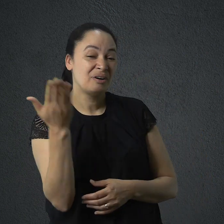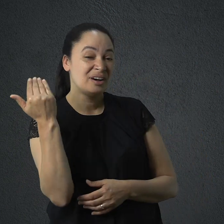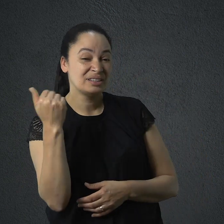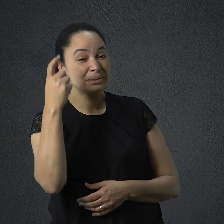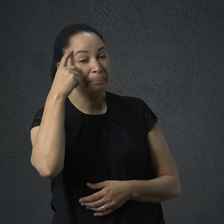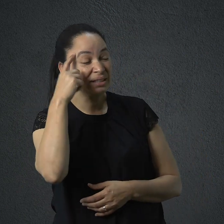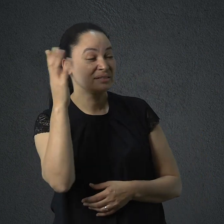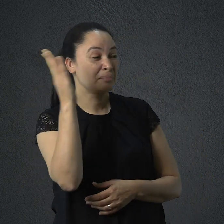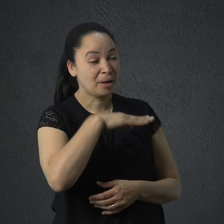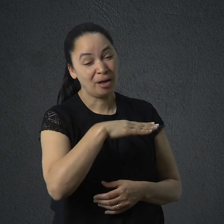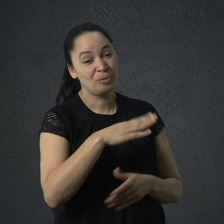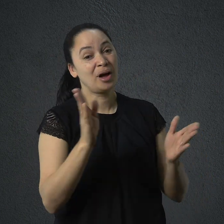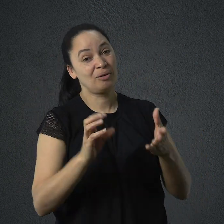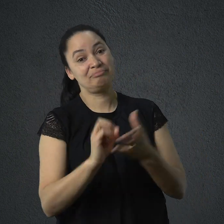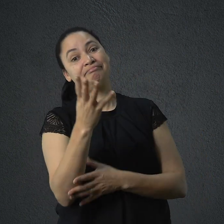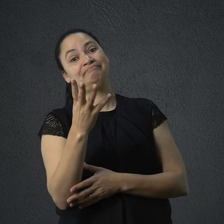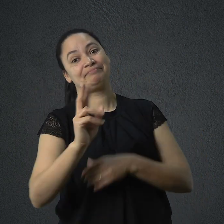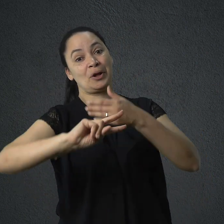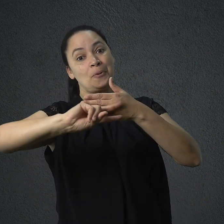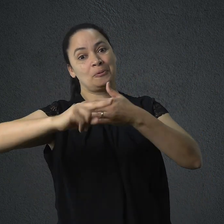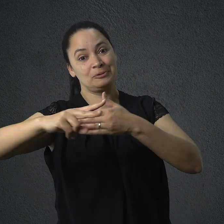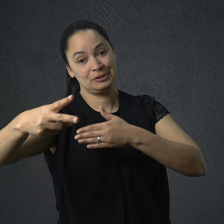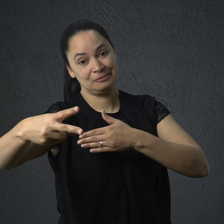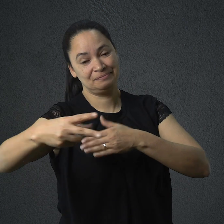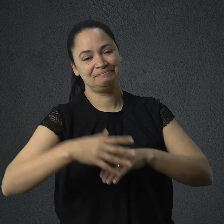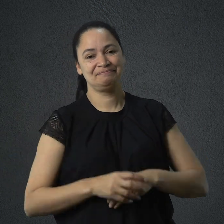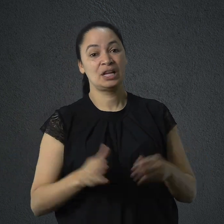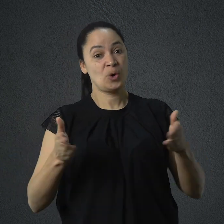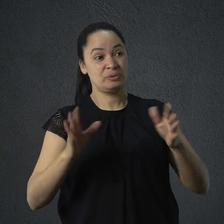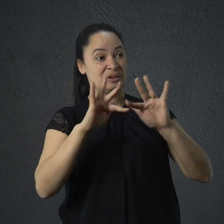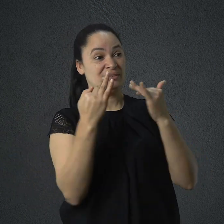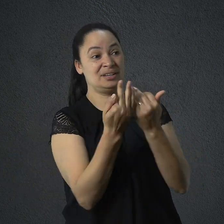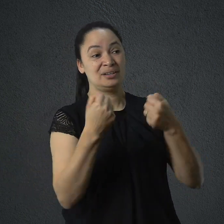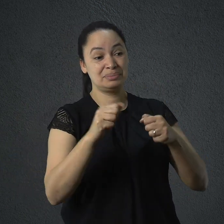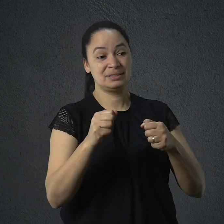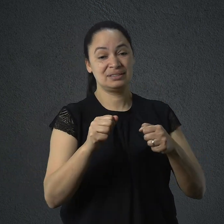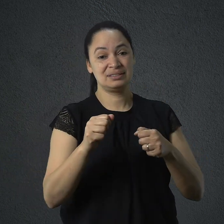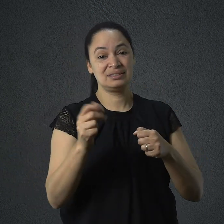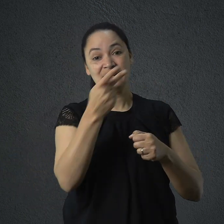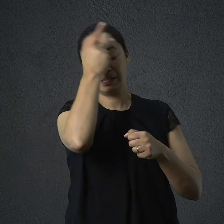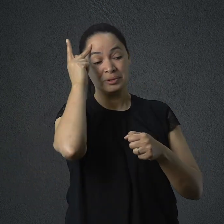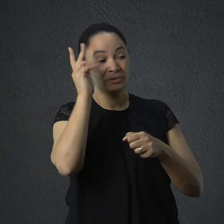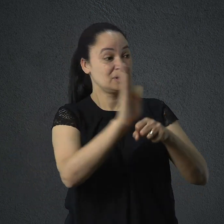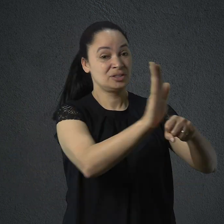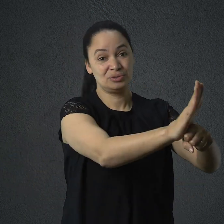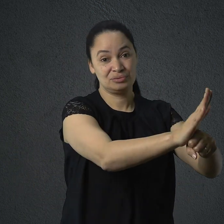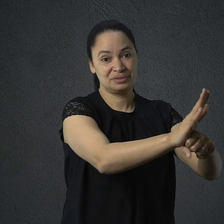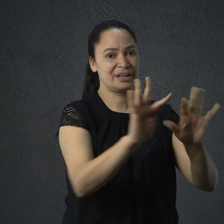Atualmente, nossas famílias precisam de gente que as defenda. Para o cristão, a família é uma criação divina